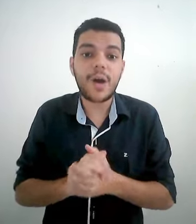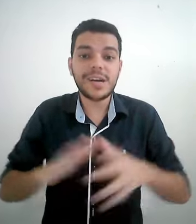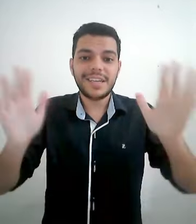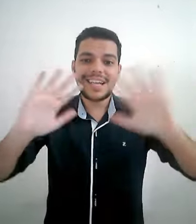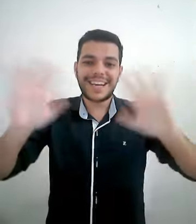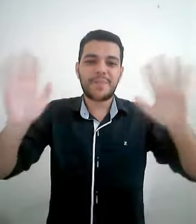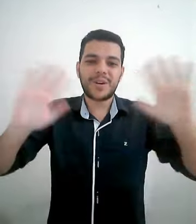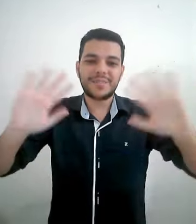aula e até a próxima.